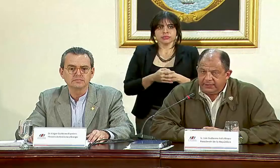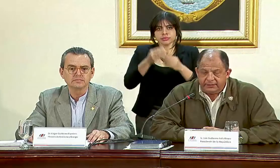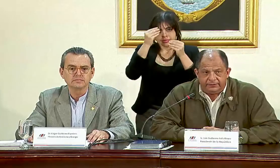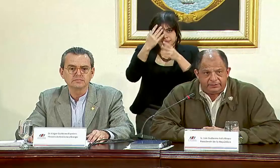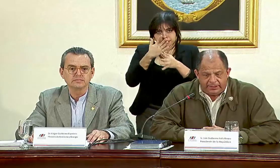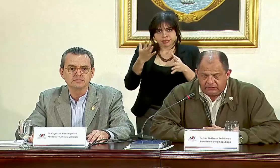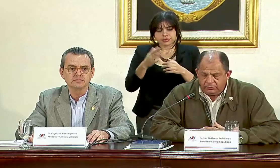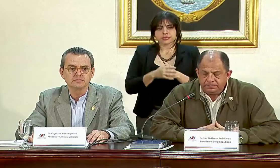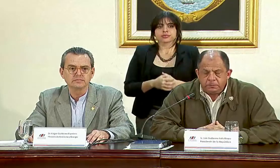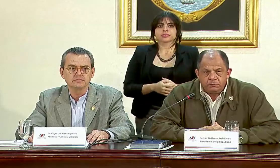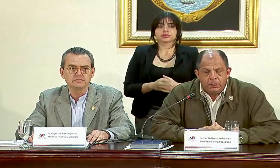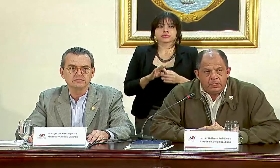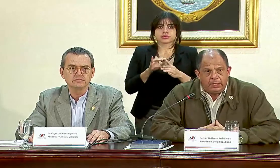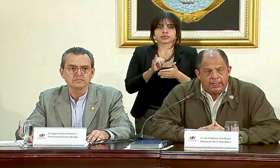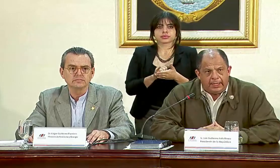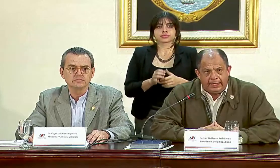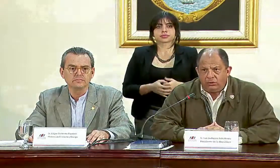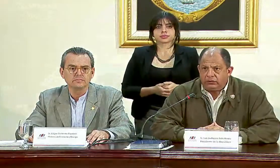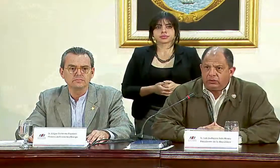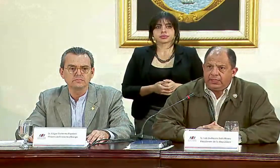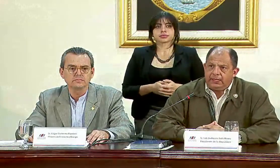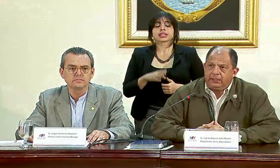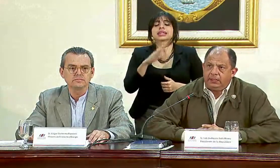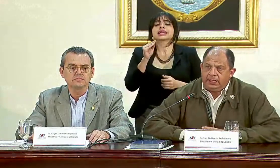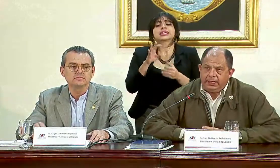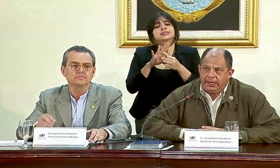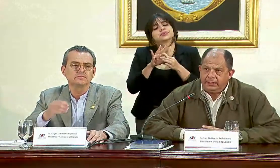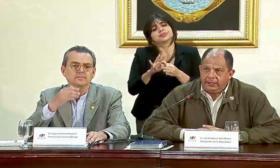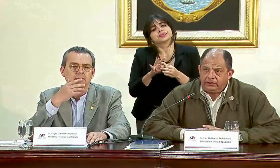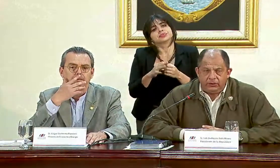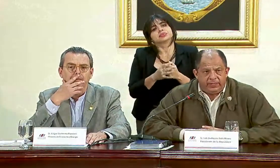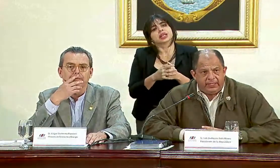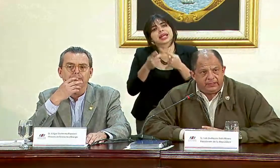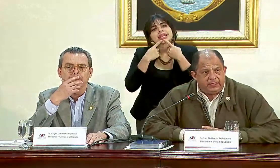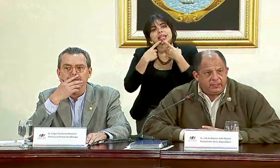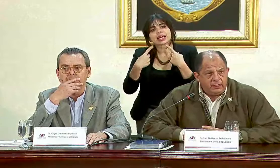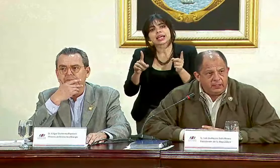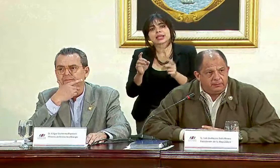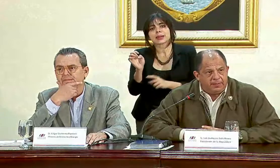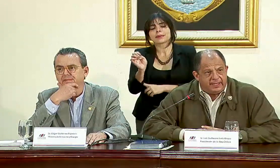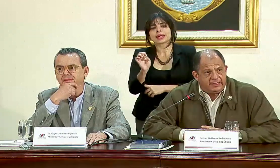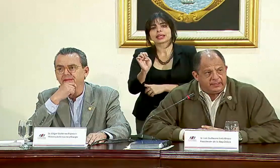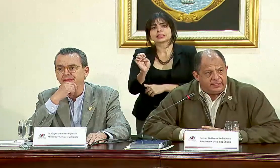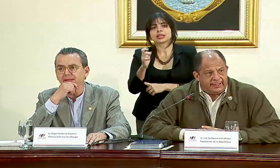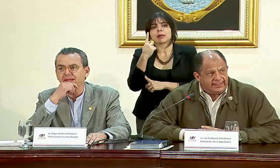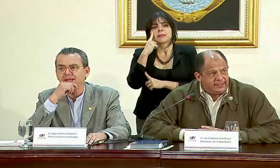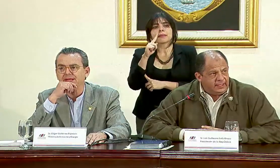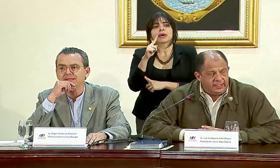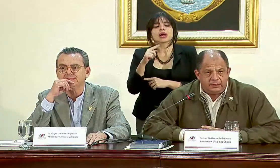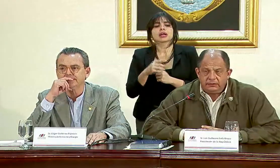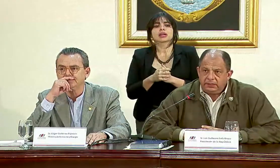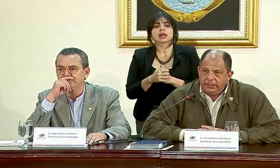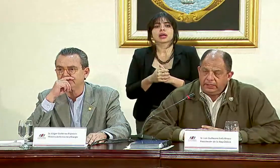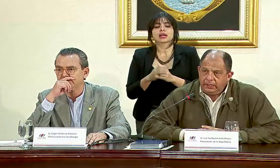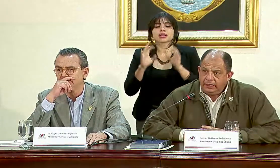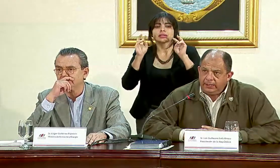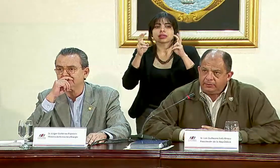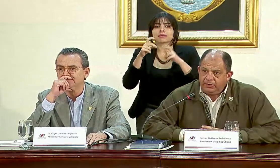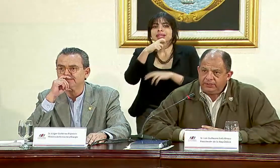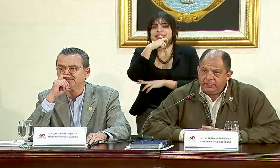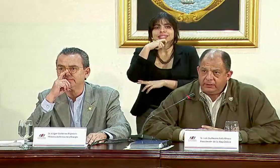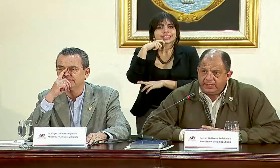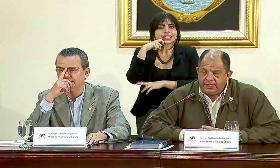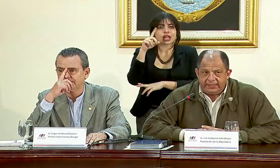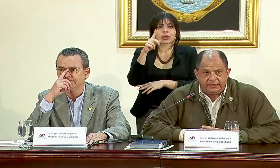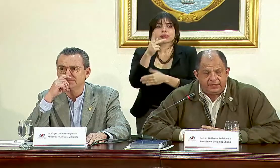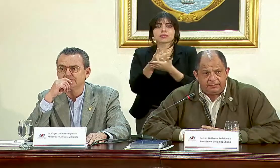informarles a este respecto. En lo que toca al decreto de emergencia para atender la sequía en